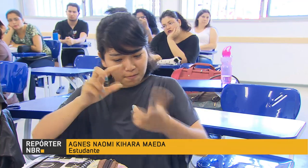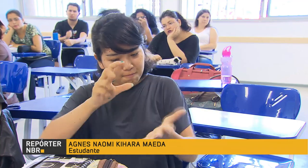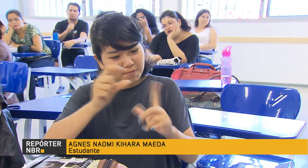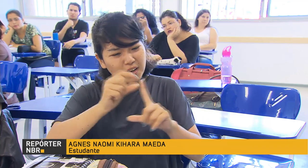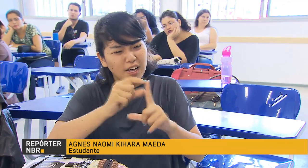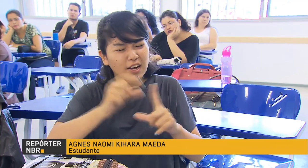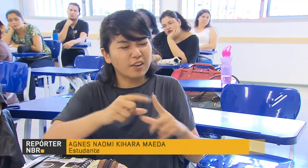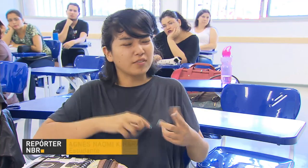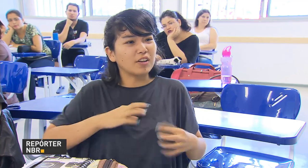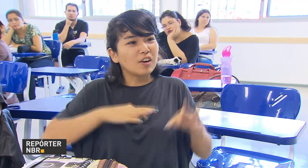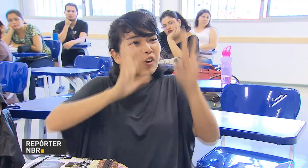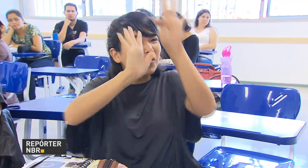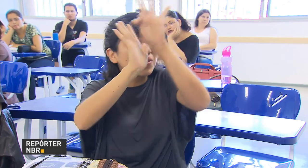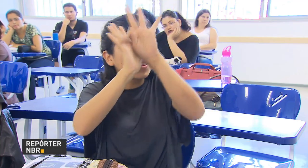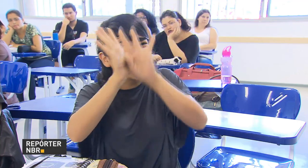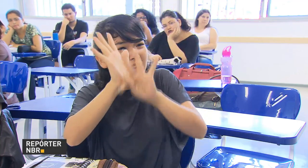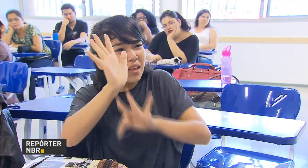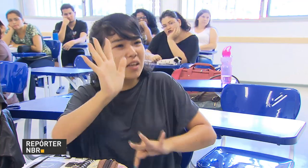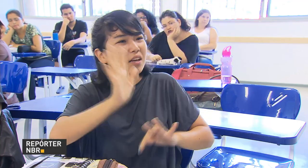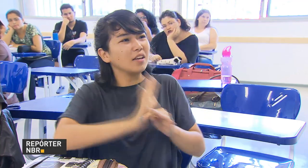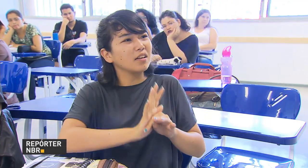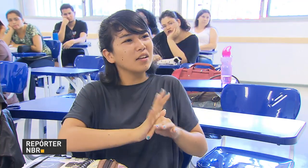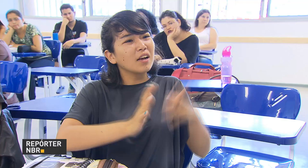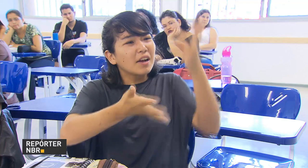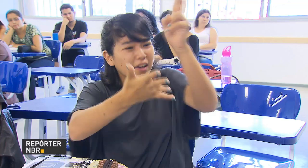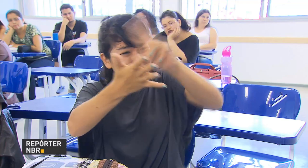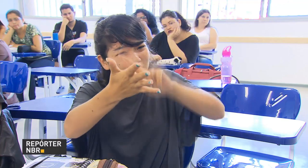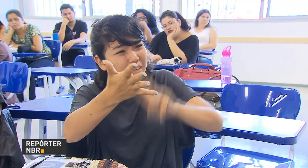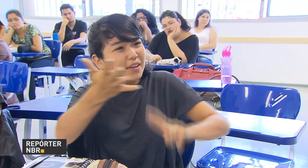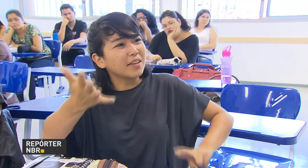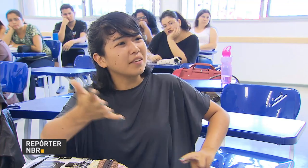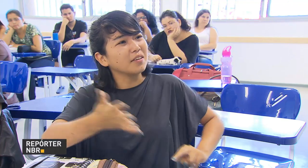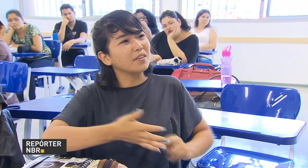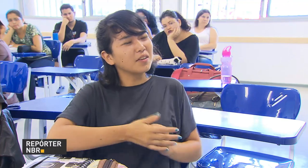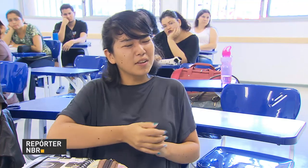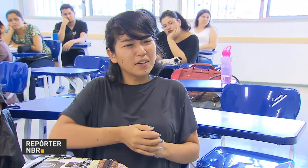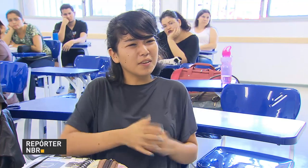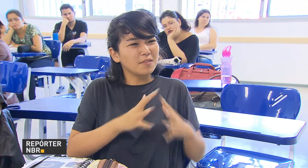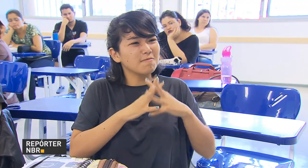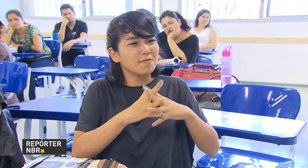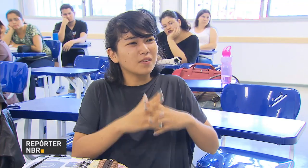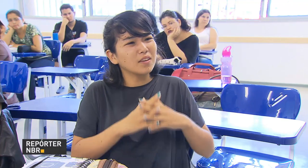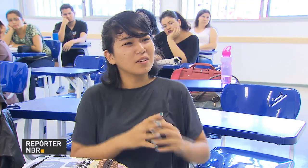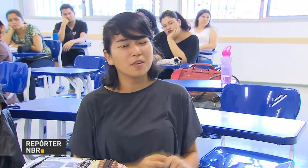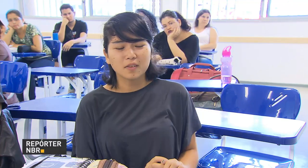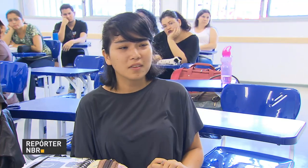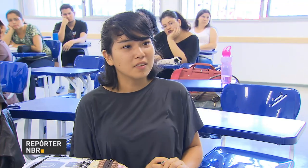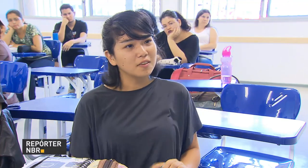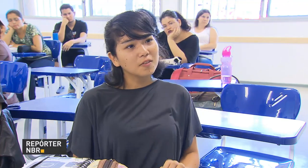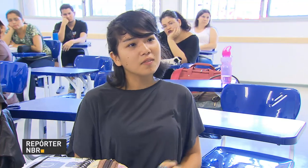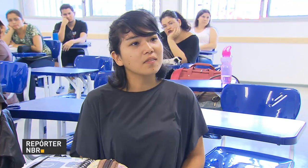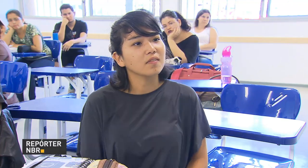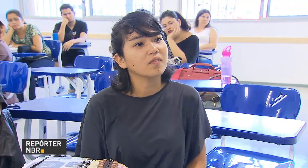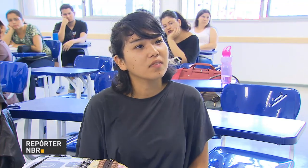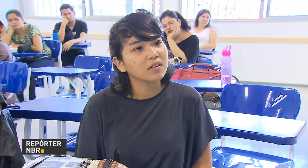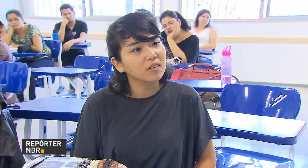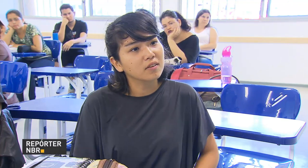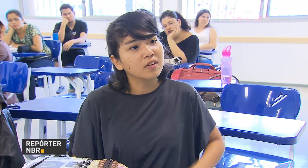específicas que estavam na prova. O texto era meio complicado, a redação, uma clareza maior, foi